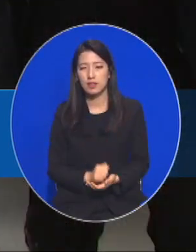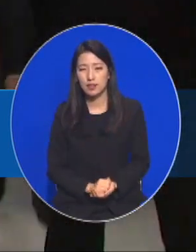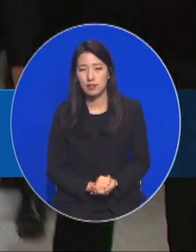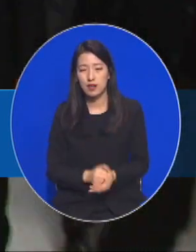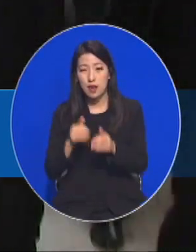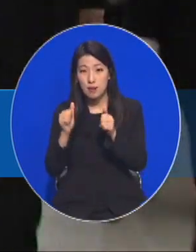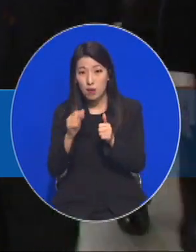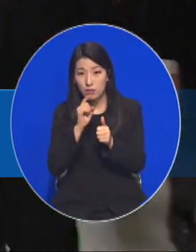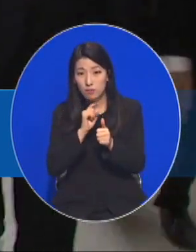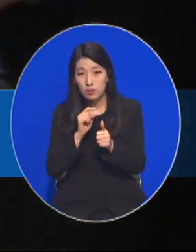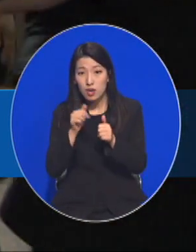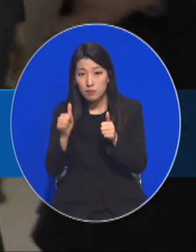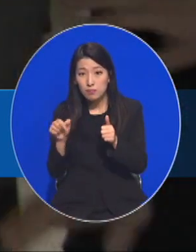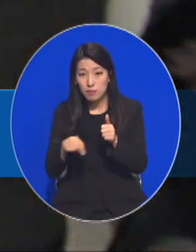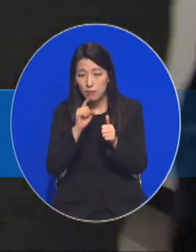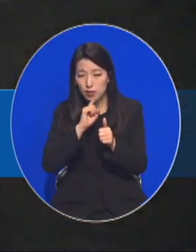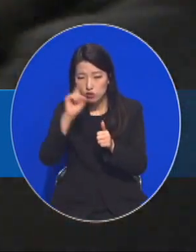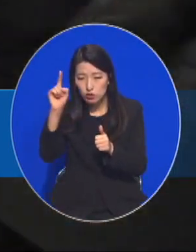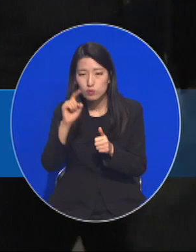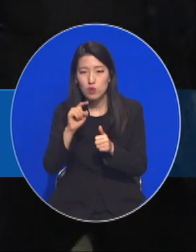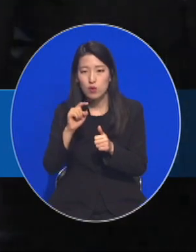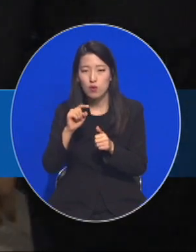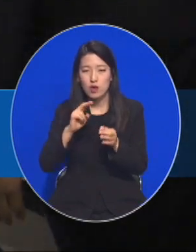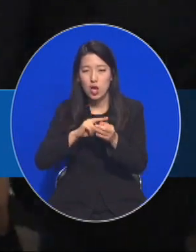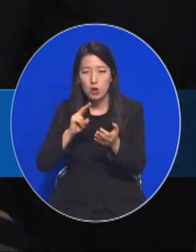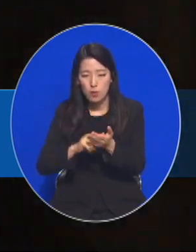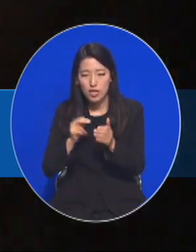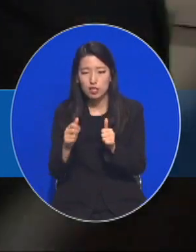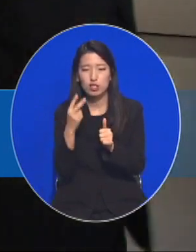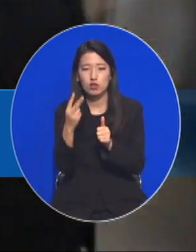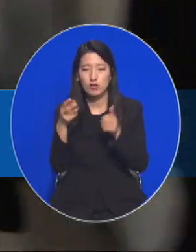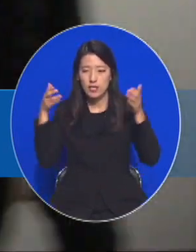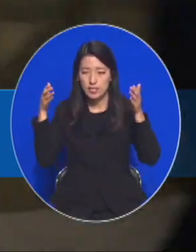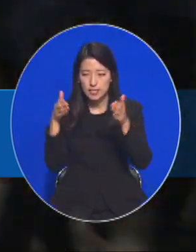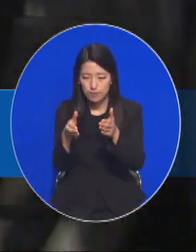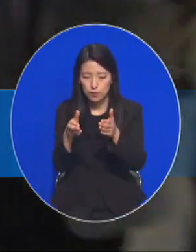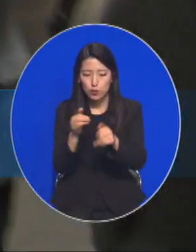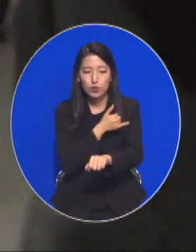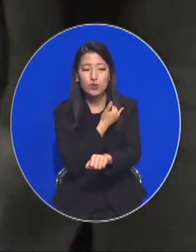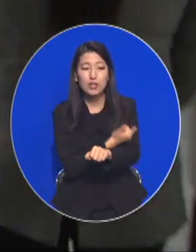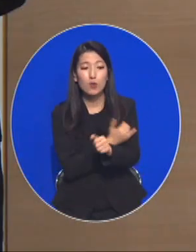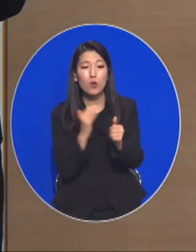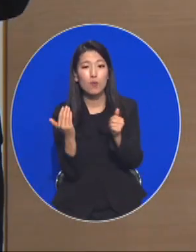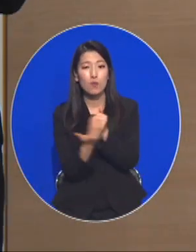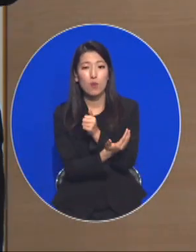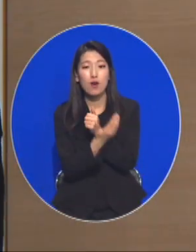공판 중심으로 개편하고 인권보호 수사 규칙을 제정했다고 덧붙였습니다.